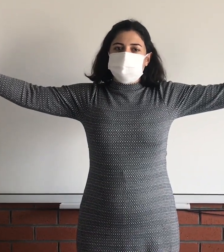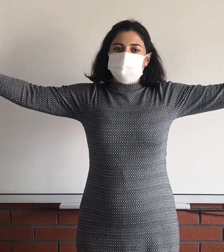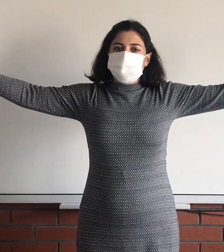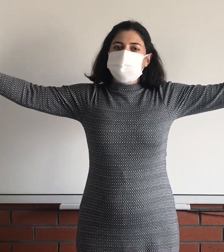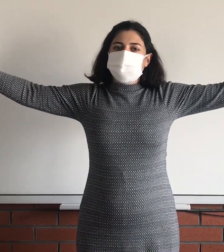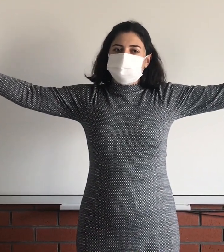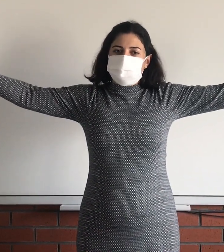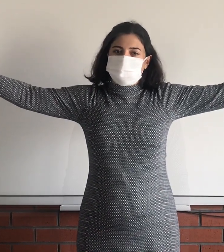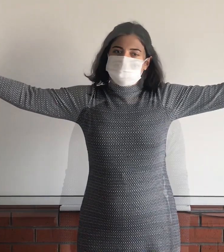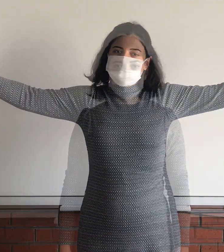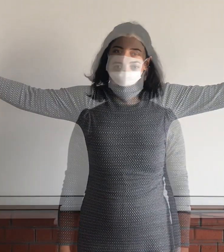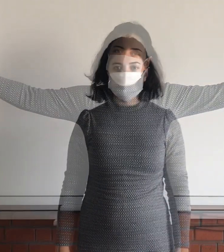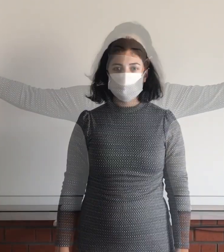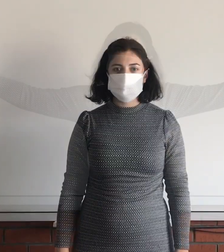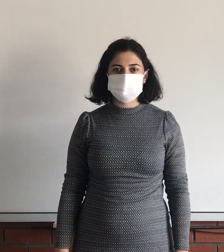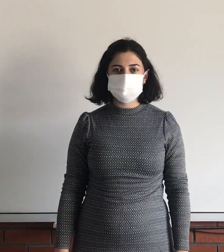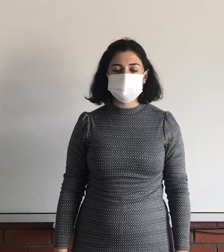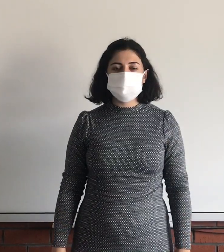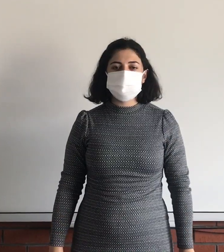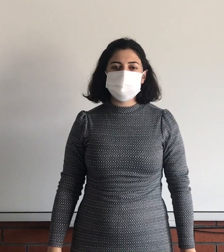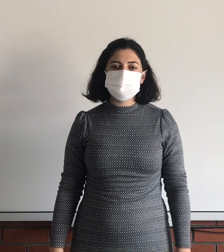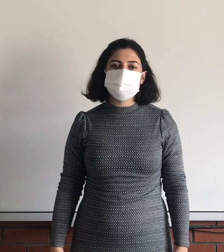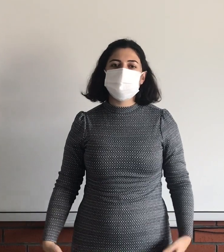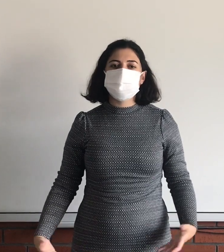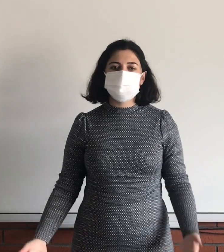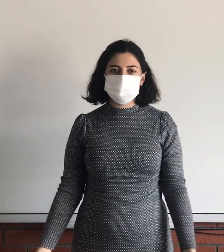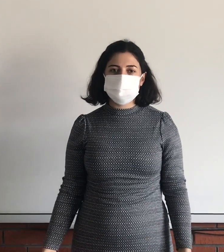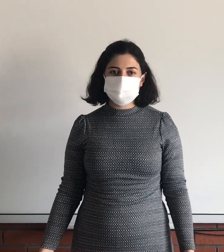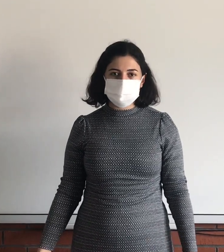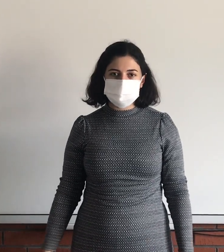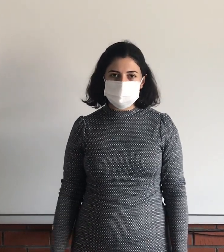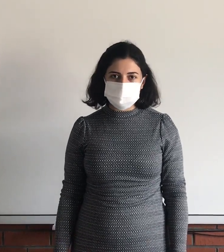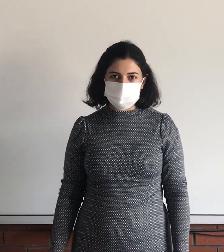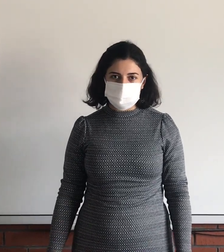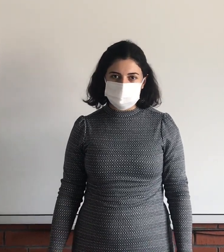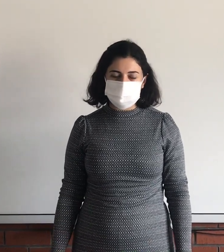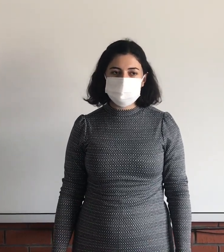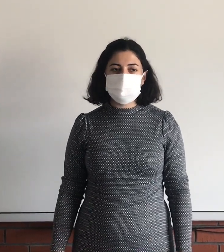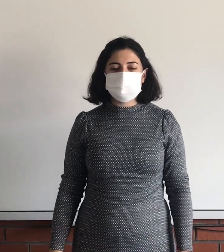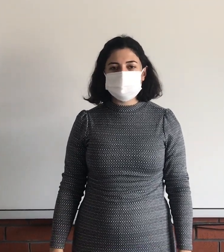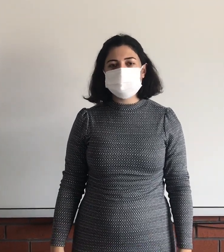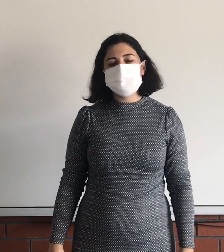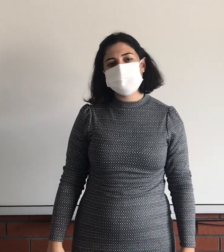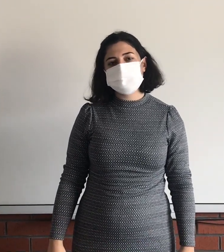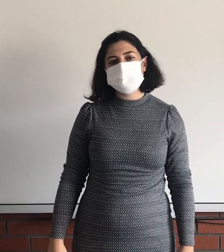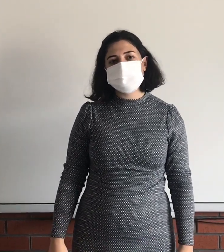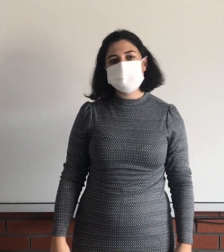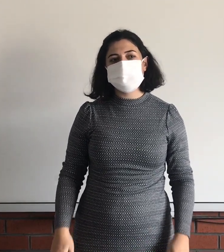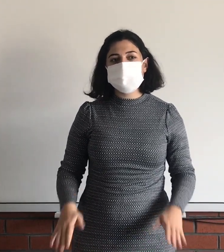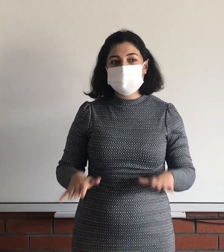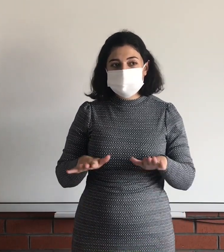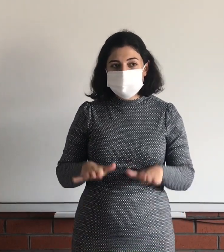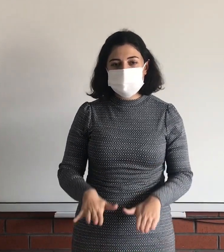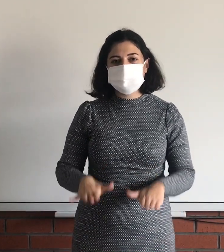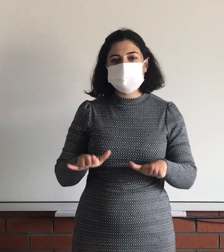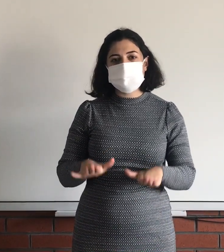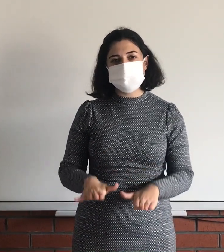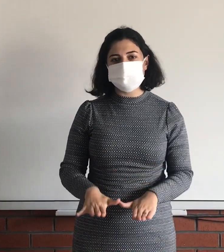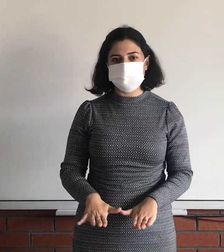görüntü olacaktır. Şimdi ovala pilotalardan devam edelim. Ovalar bildiğiniz gibi alçak yeryüzü